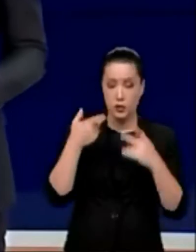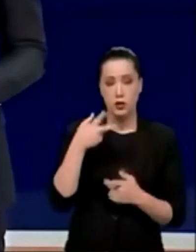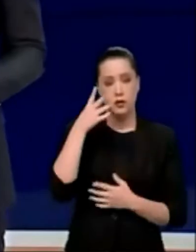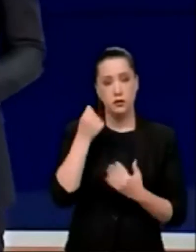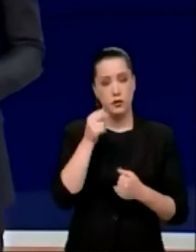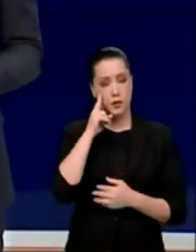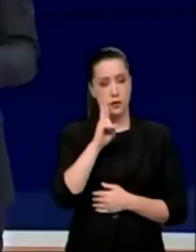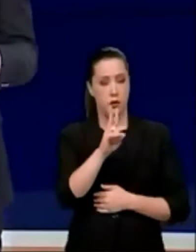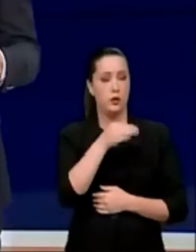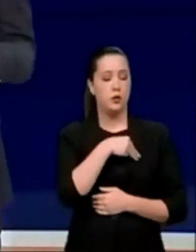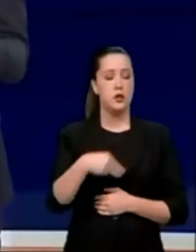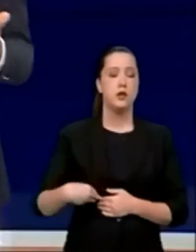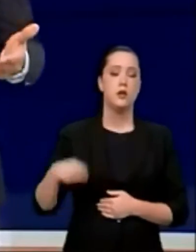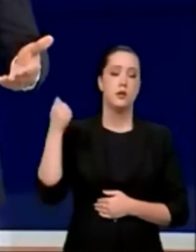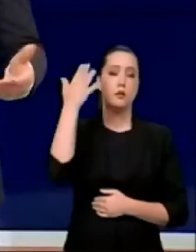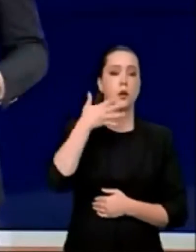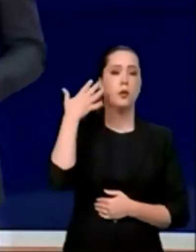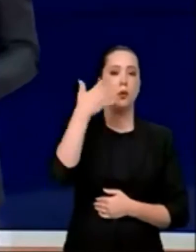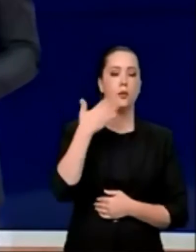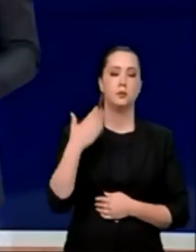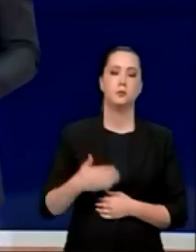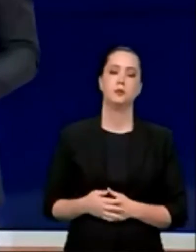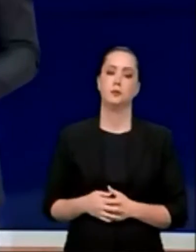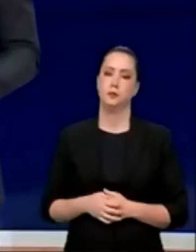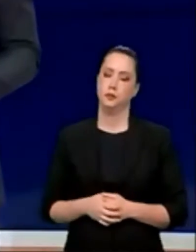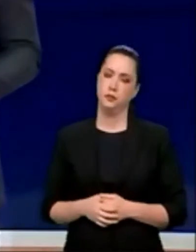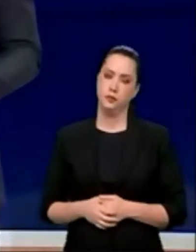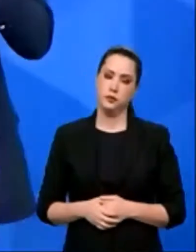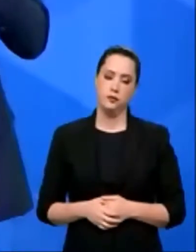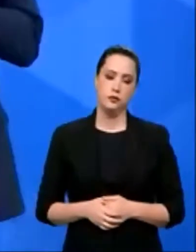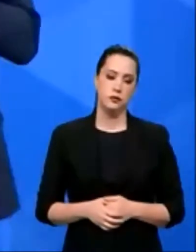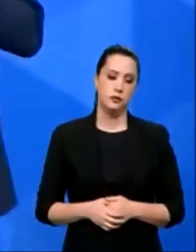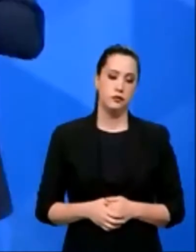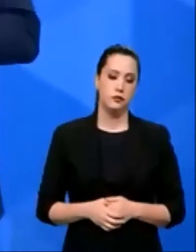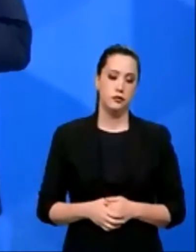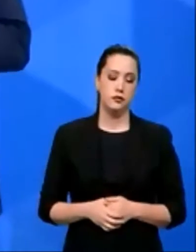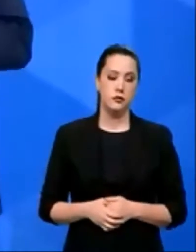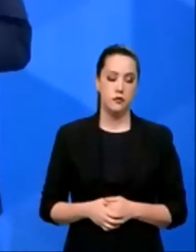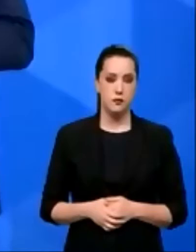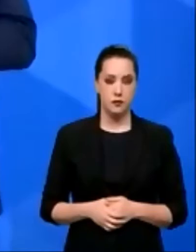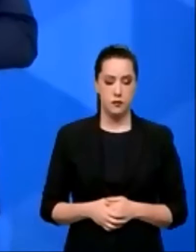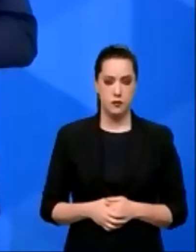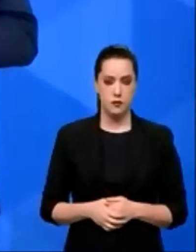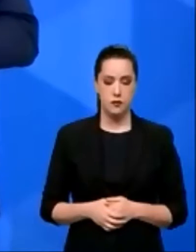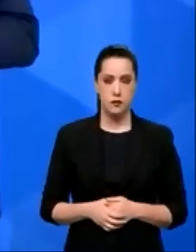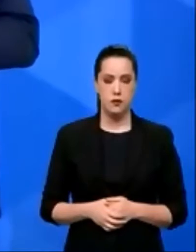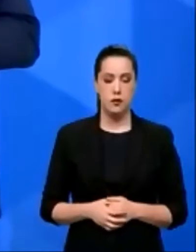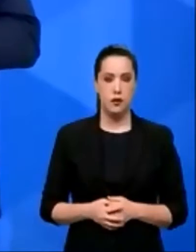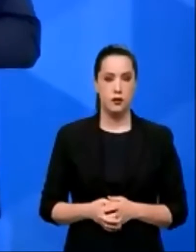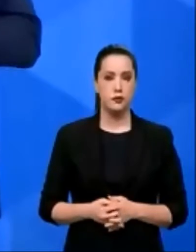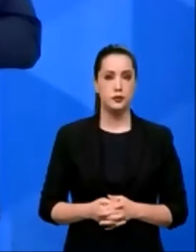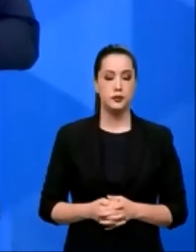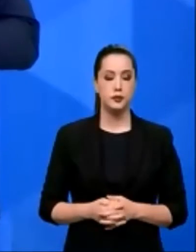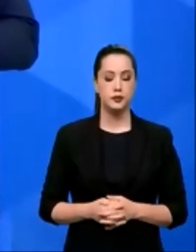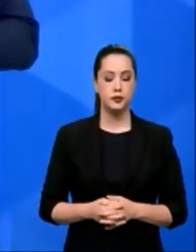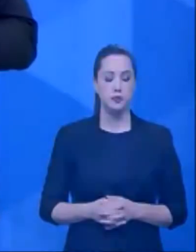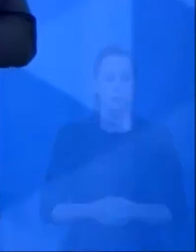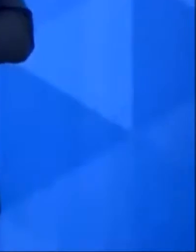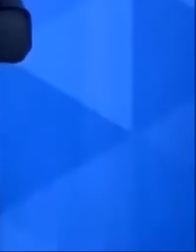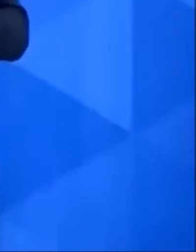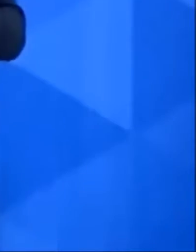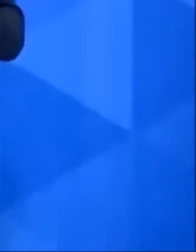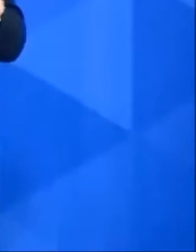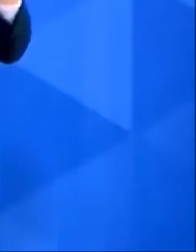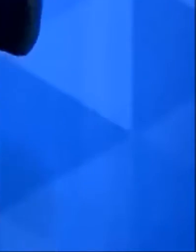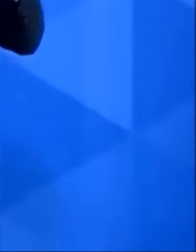ministro da infraestrutura falou durante o lançamento do programa. Se eu tenho um investidor que quer fazer uma